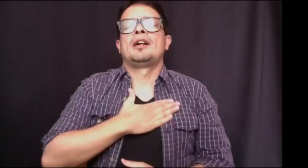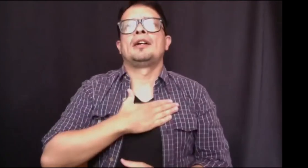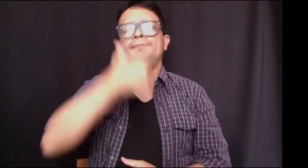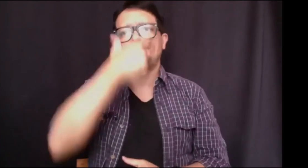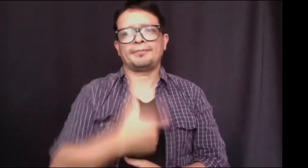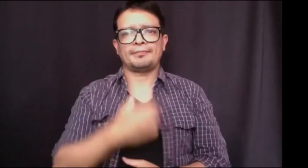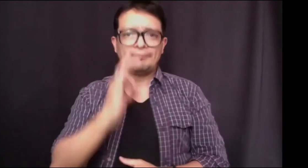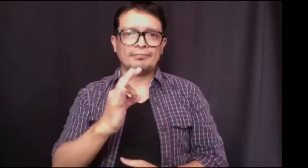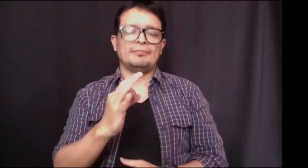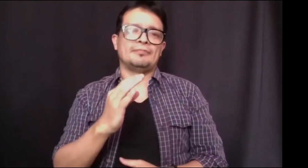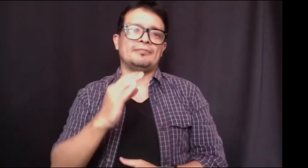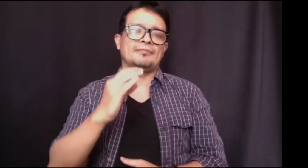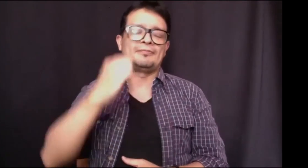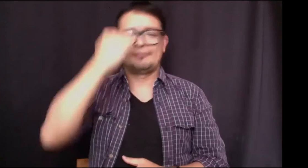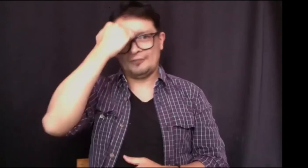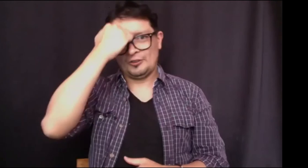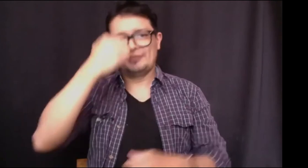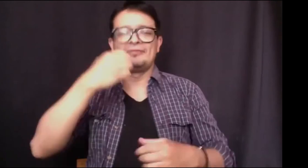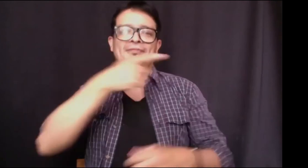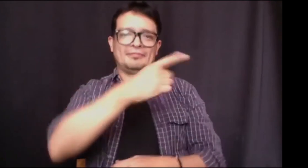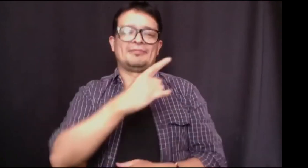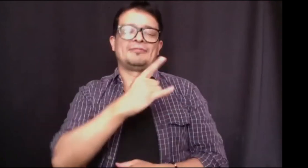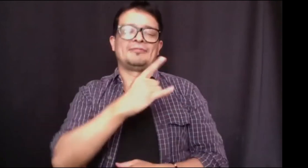todos. Aquí disponible para lo que necesiten, para cualquier pregunta.